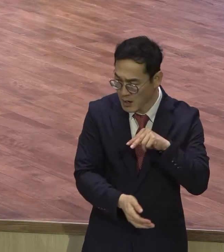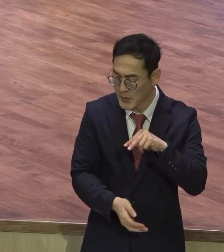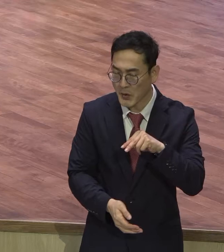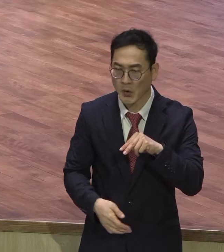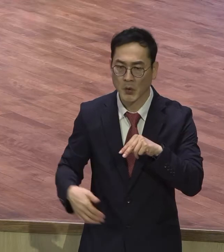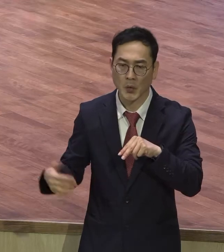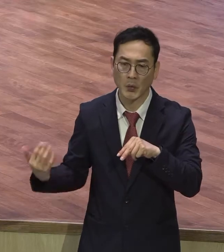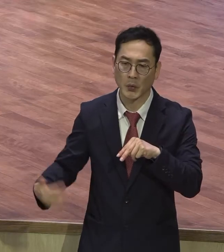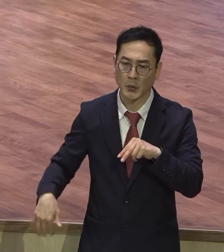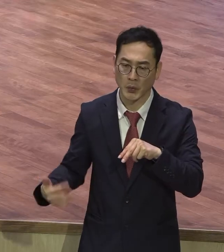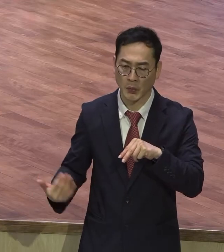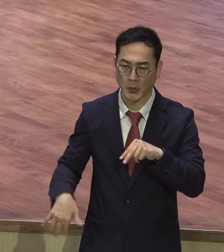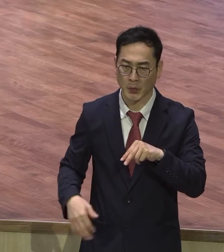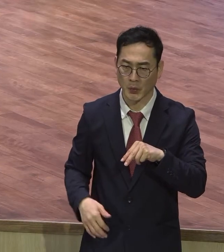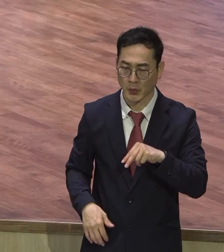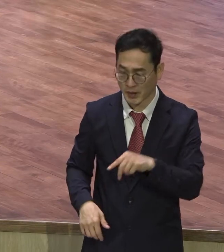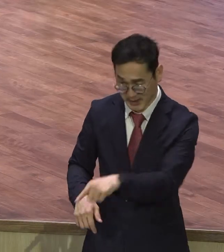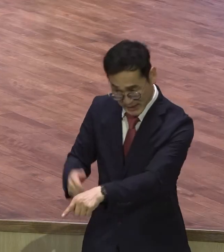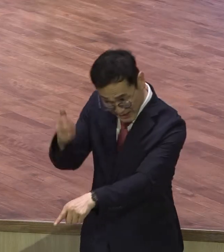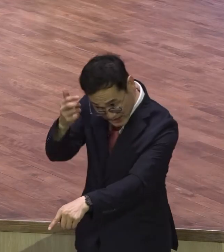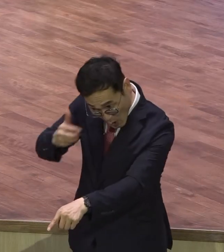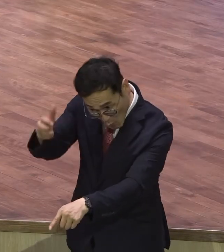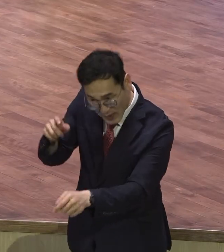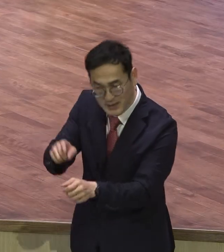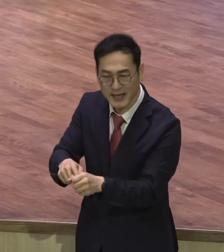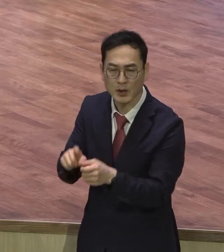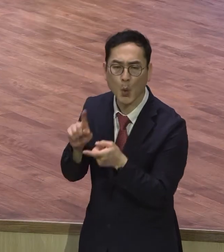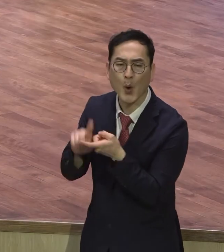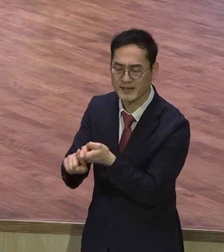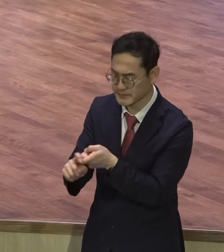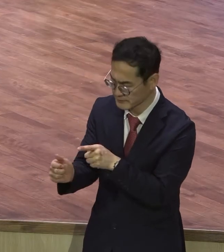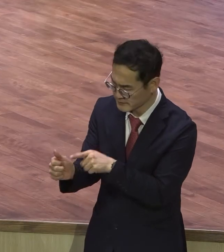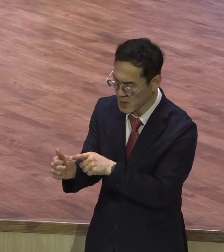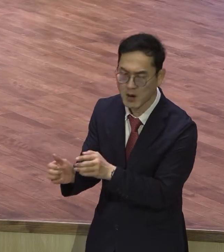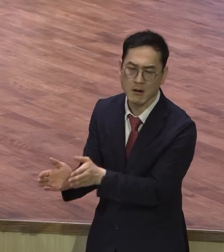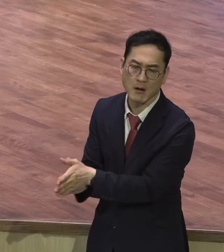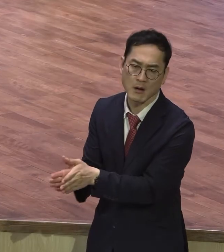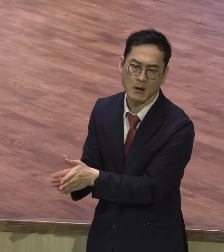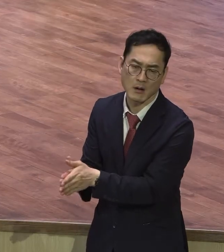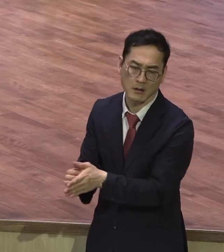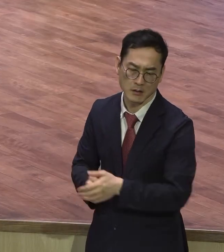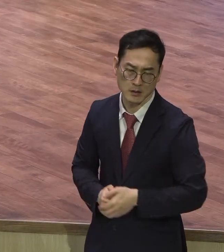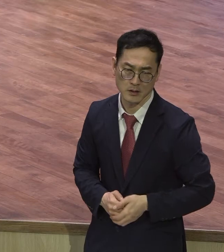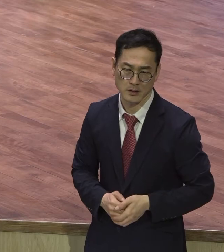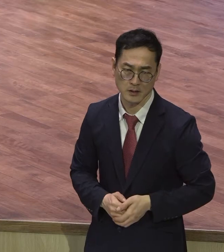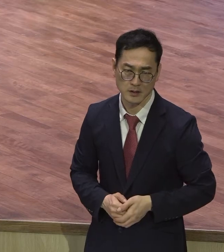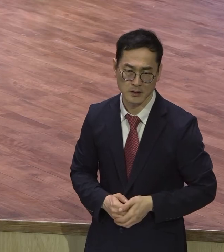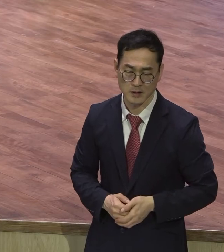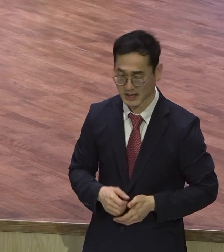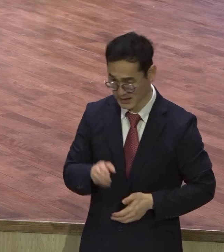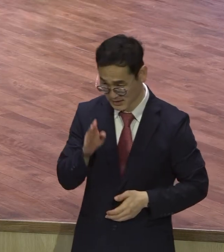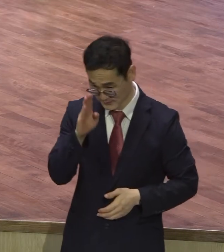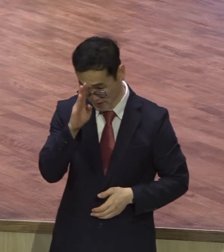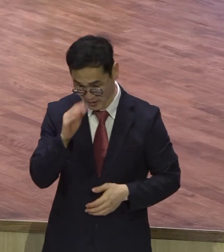뭐예요? 영혼에 대한 관심이에요. 육신의 치유도 중요하지만 육신의 치유를 받은 그 환자가